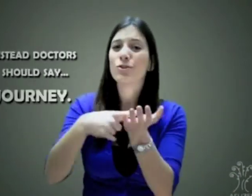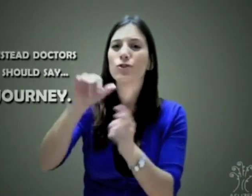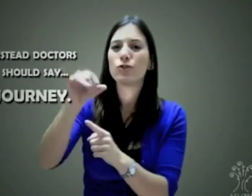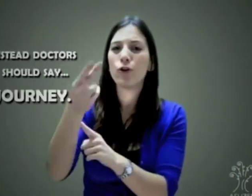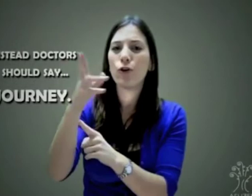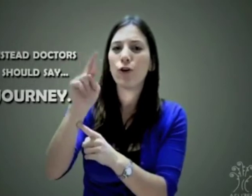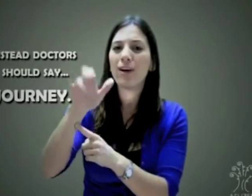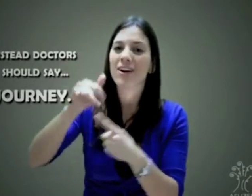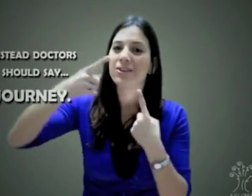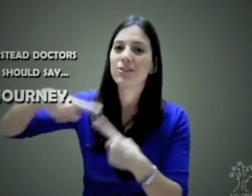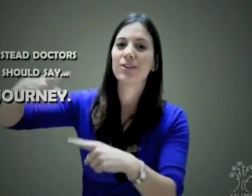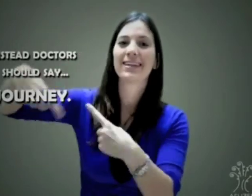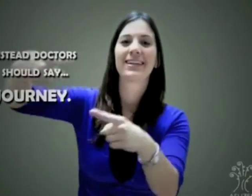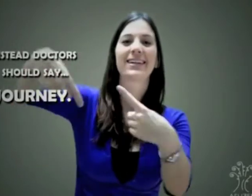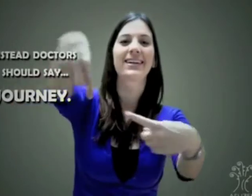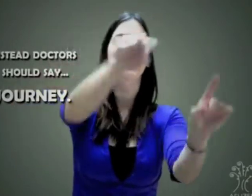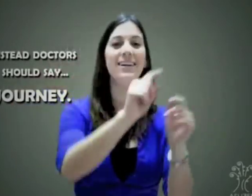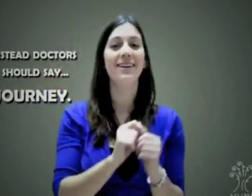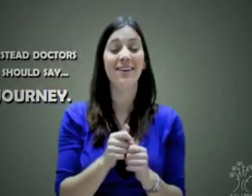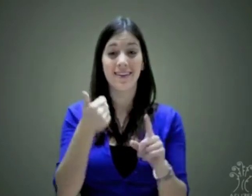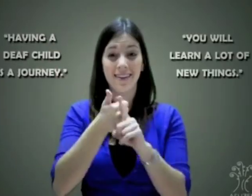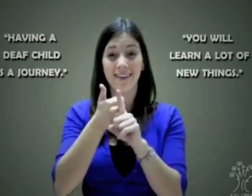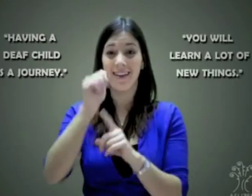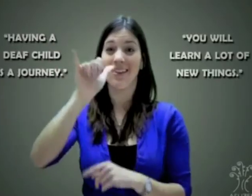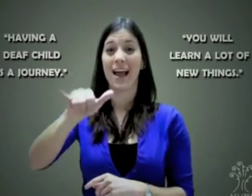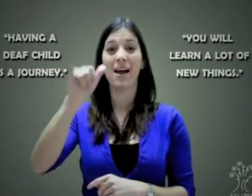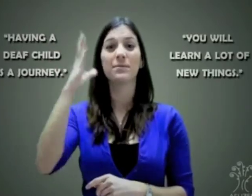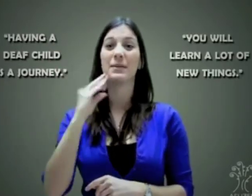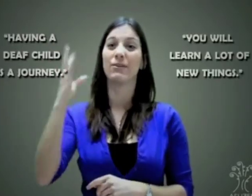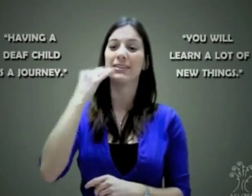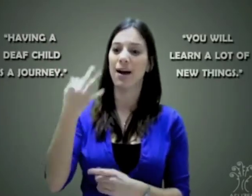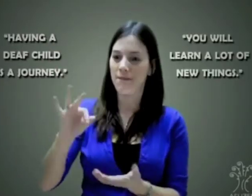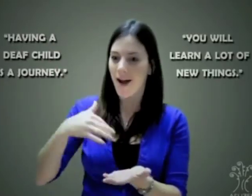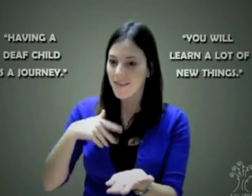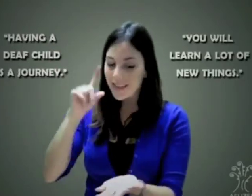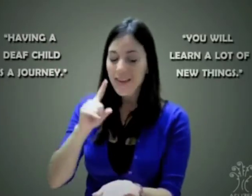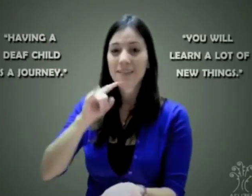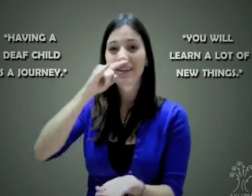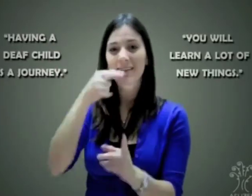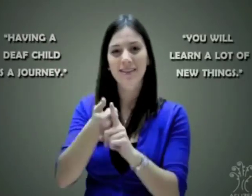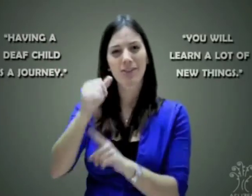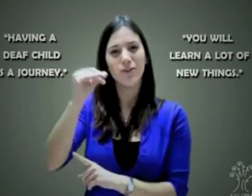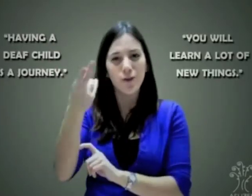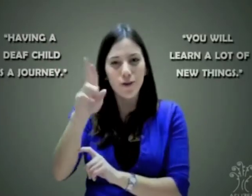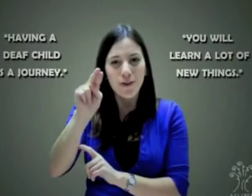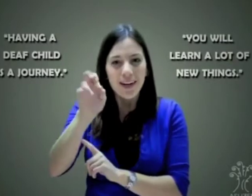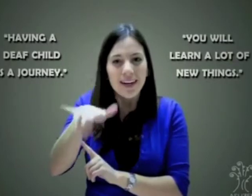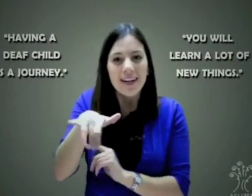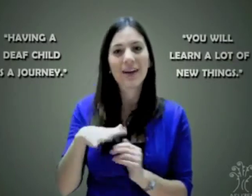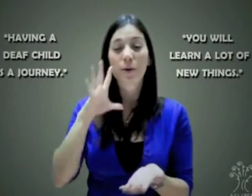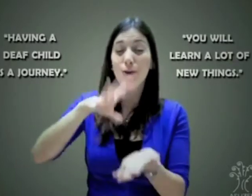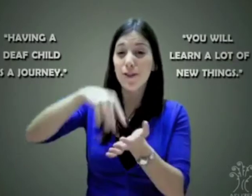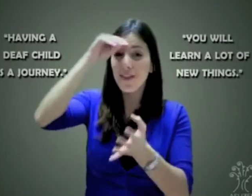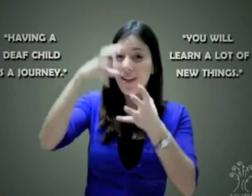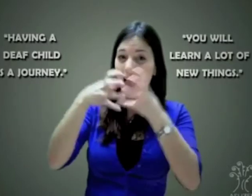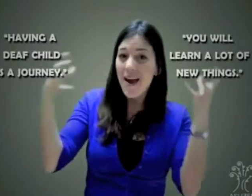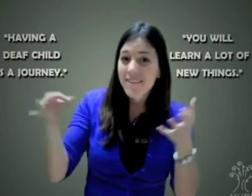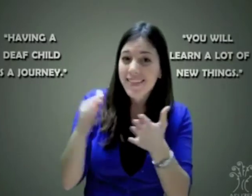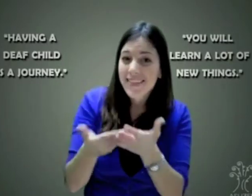dudas y que sea algo negativo. ¿Por qué no dicen algo como, el tener un hijo solo es un viaje de la vida? El tener un hijo